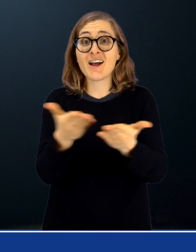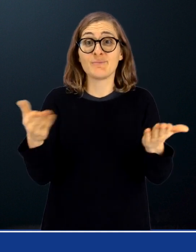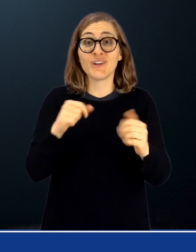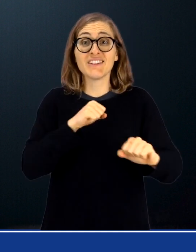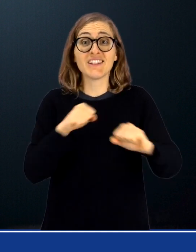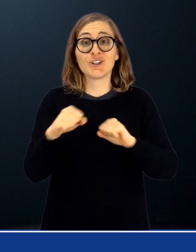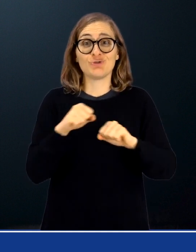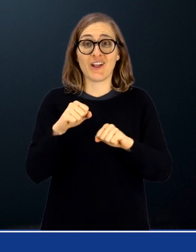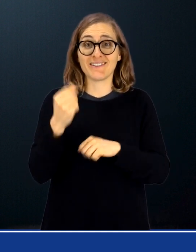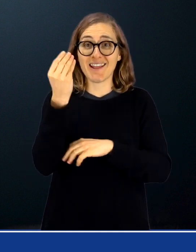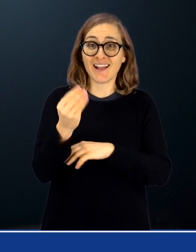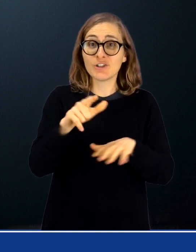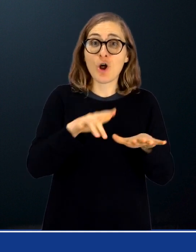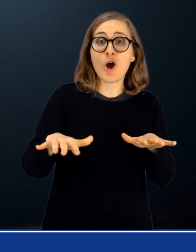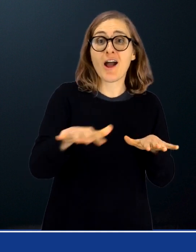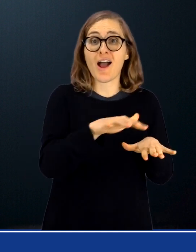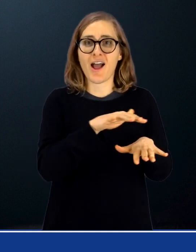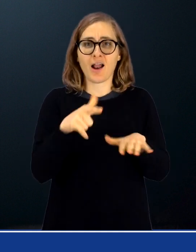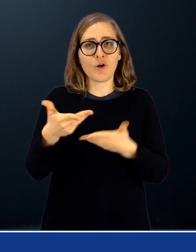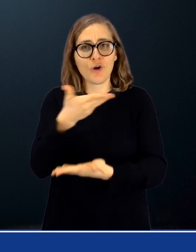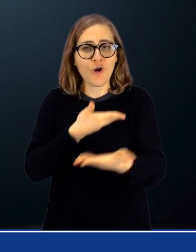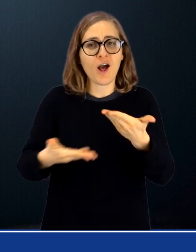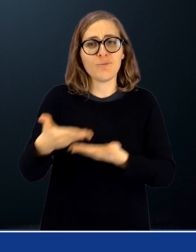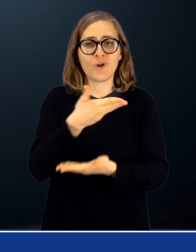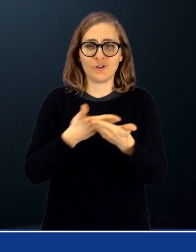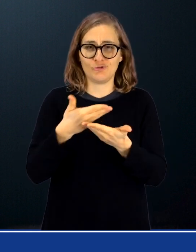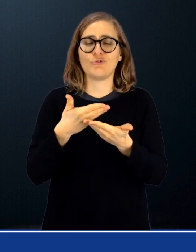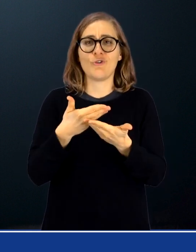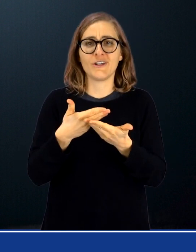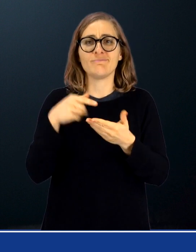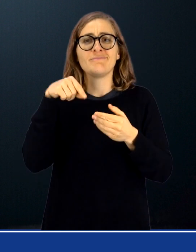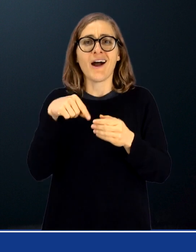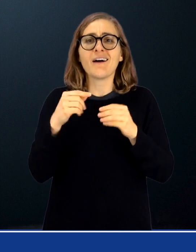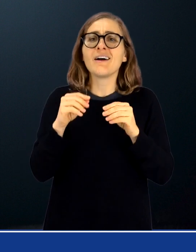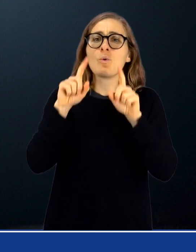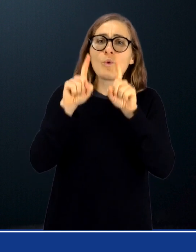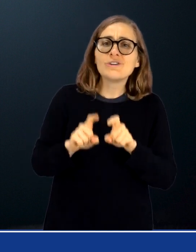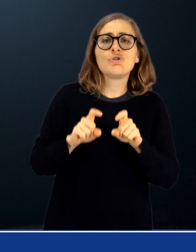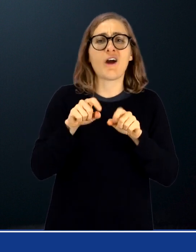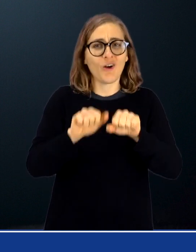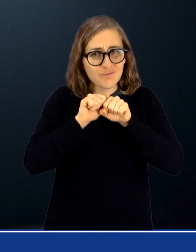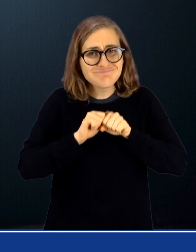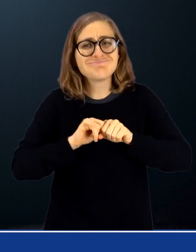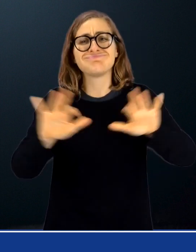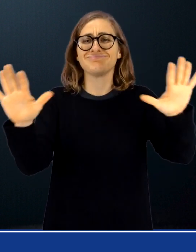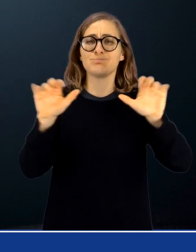di dirigenti locali dell'ENS Affinché il maggior numero di sordi compili il questionario accessibile online